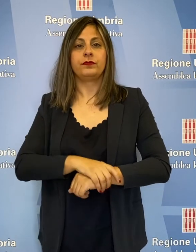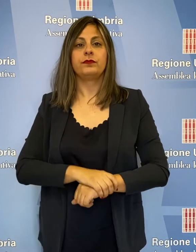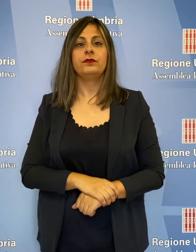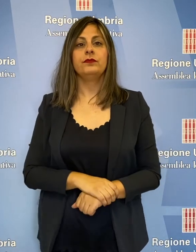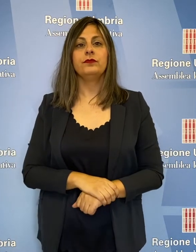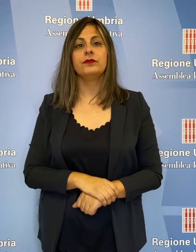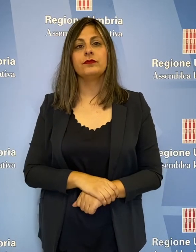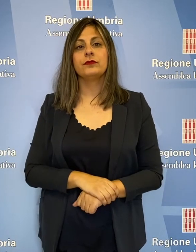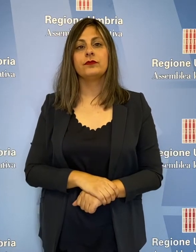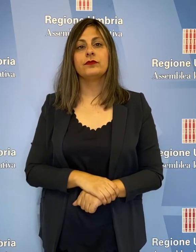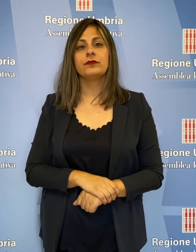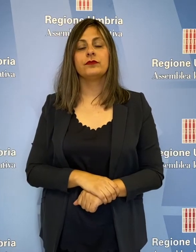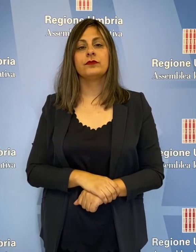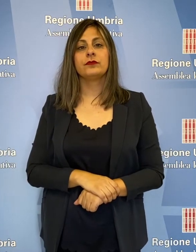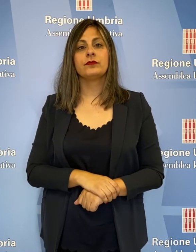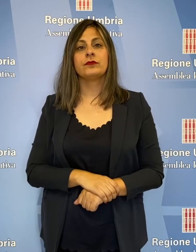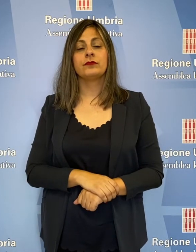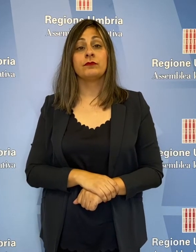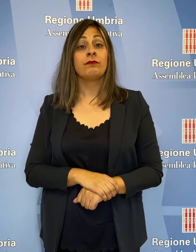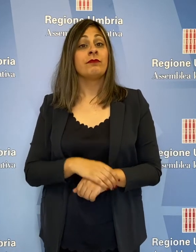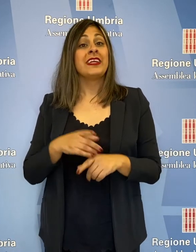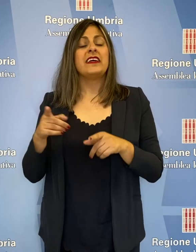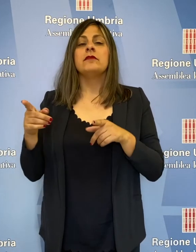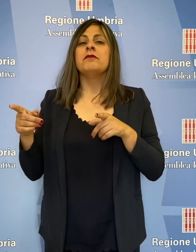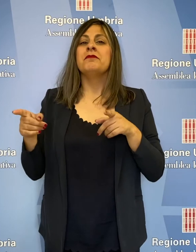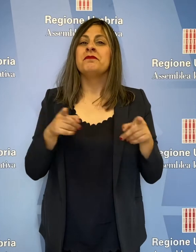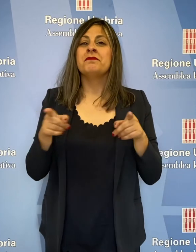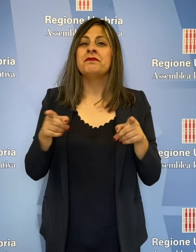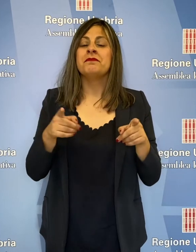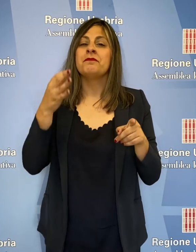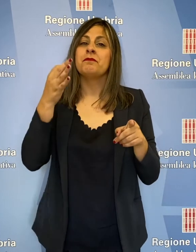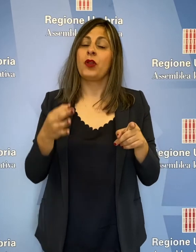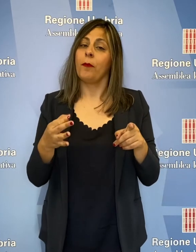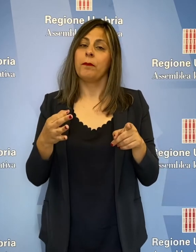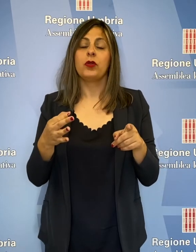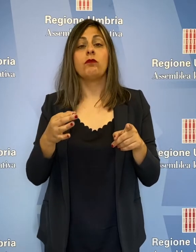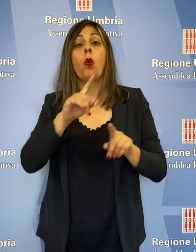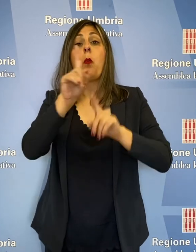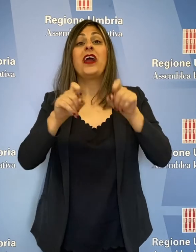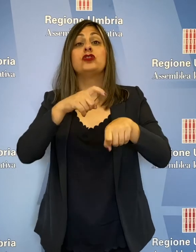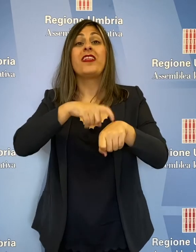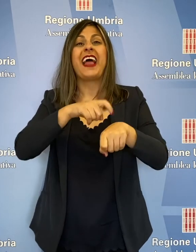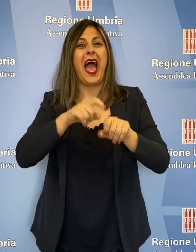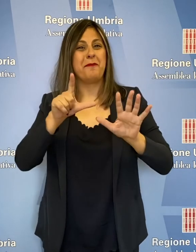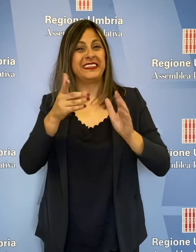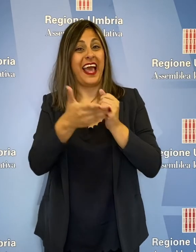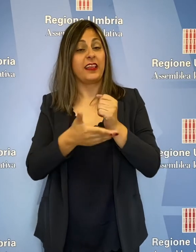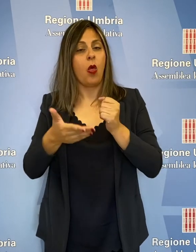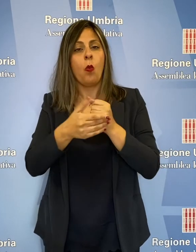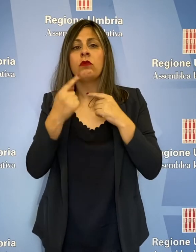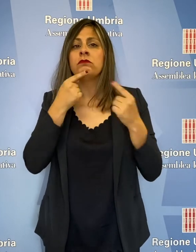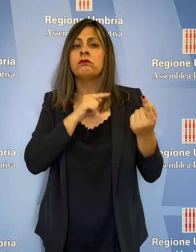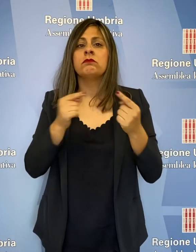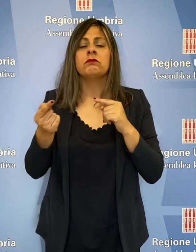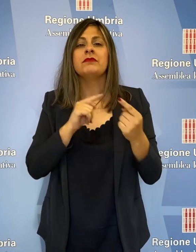professionali. Nella sessione riservata al Question Time della seduta del 7 luglio sono state discusse sei